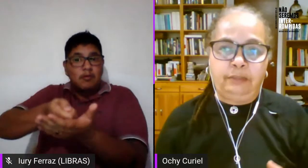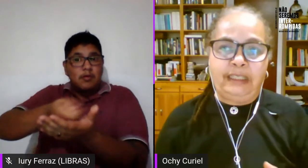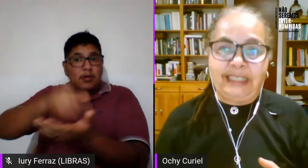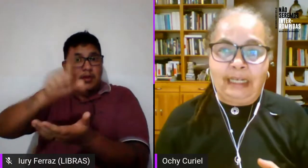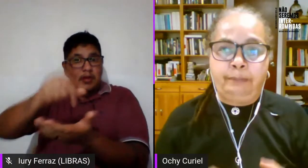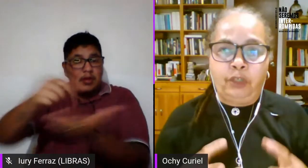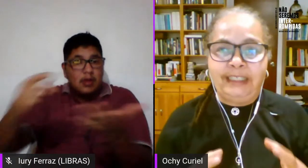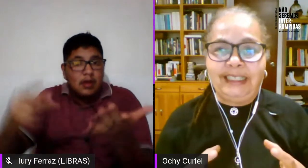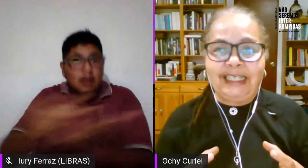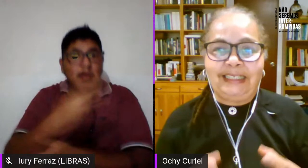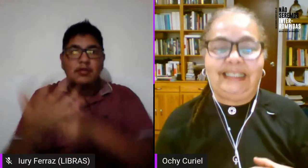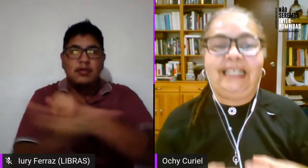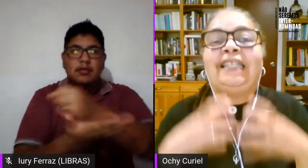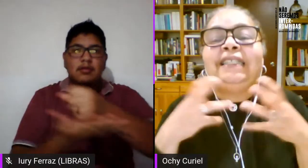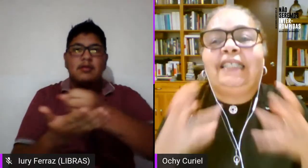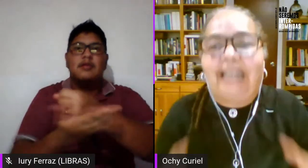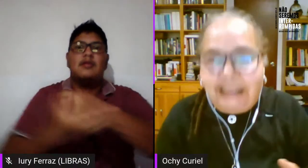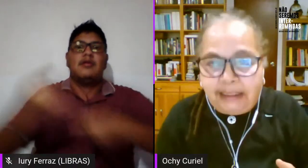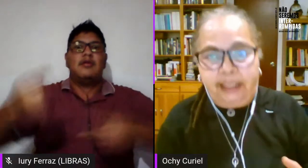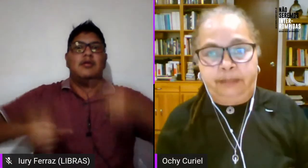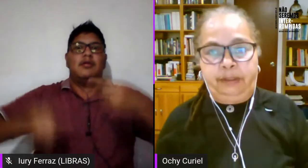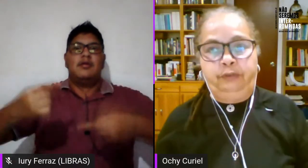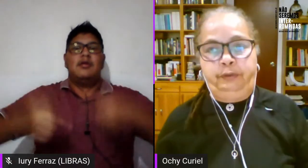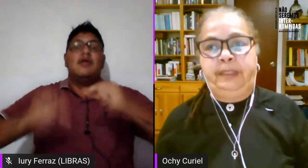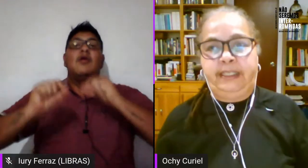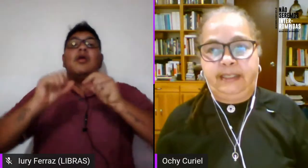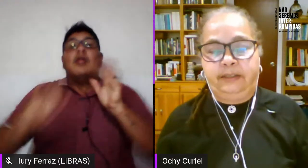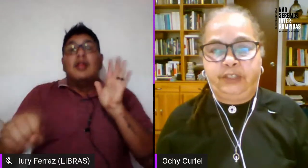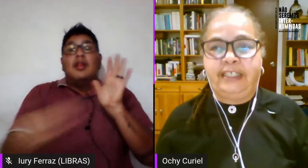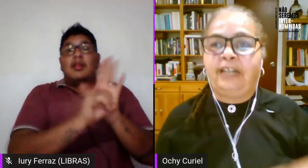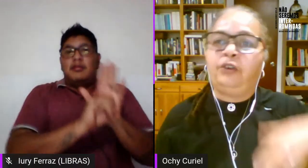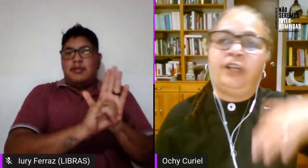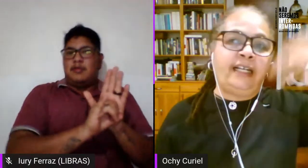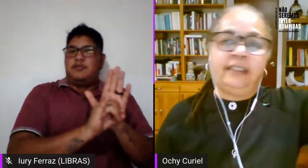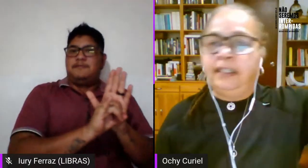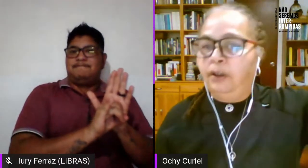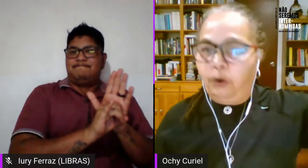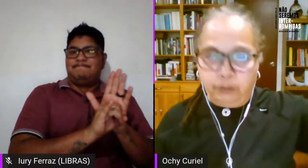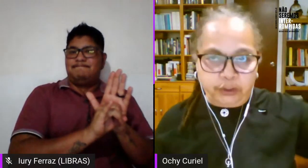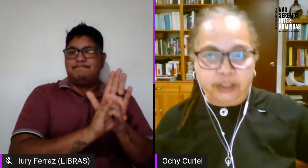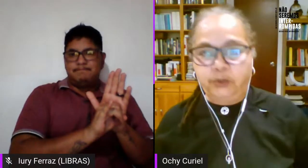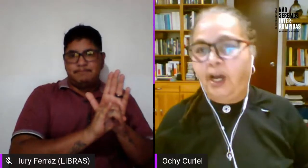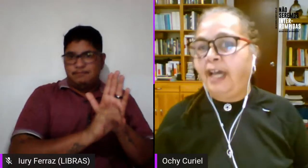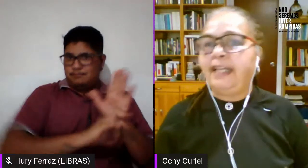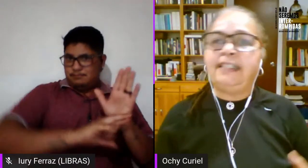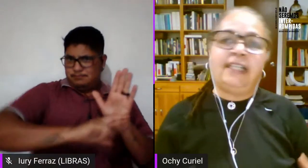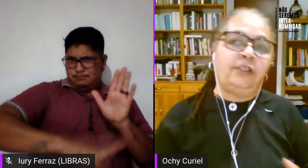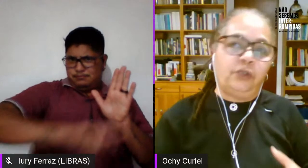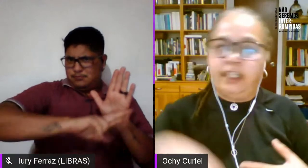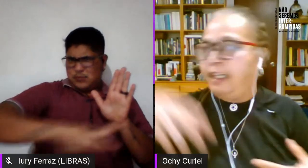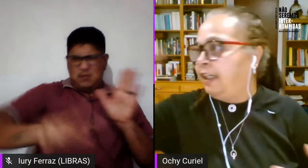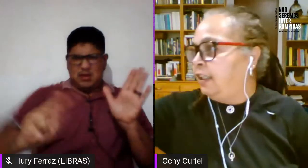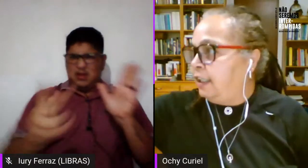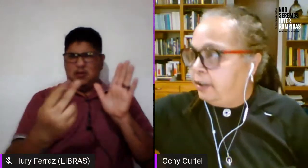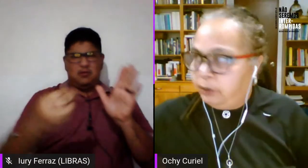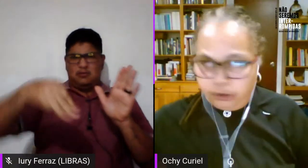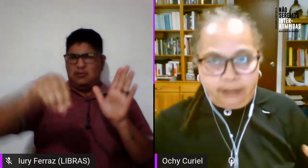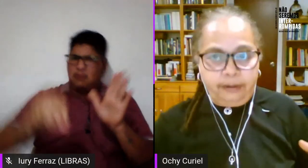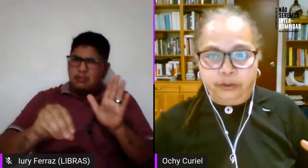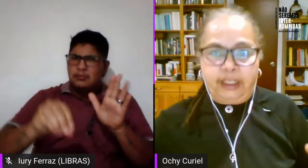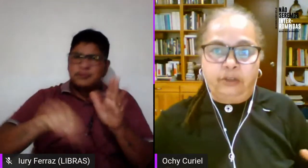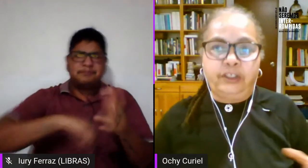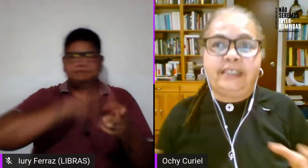fundamentalmente en la política de identidad lésbico feminista ya no eran homosexuales ya no eran